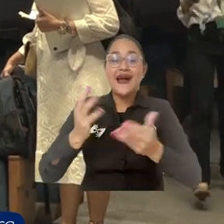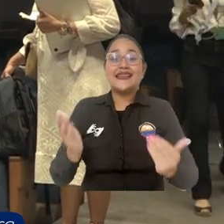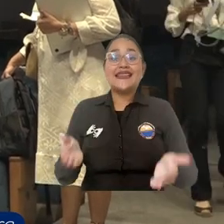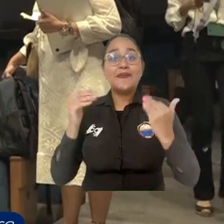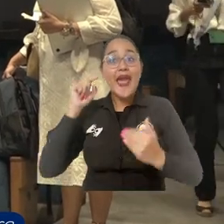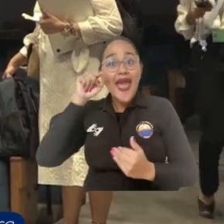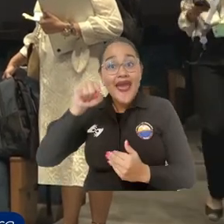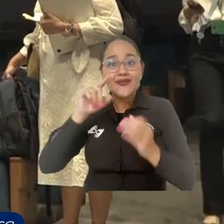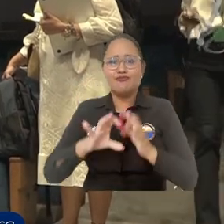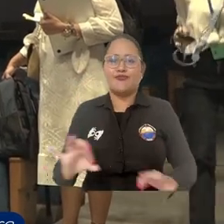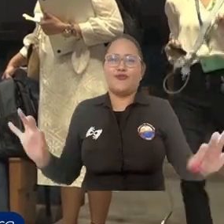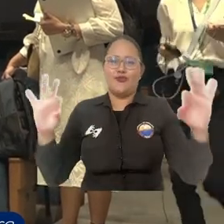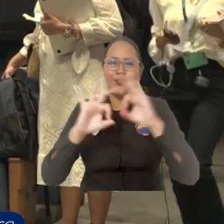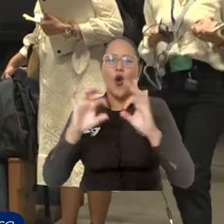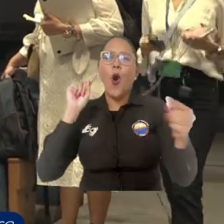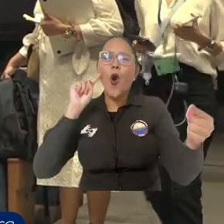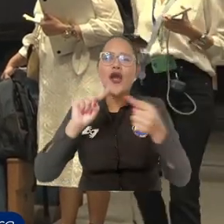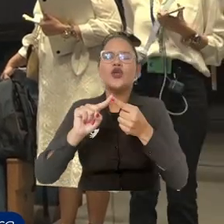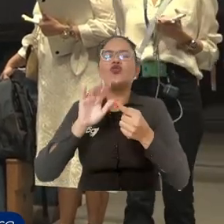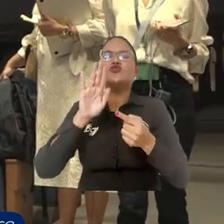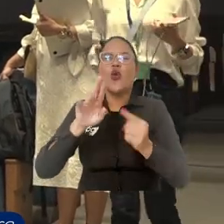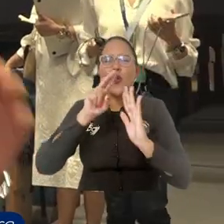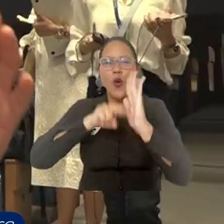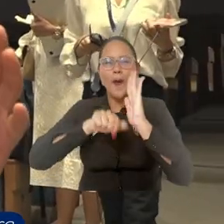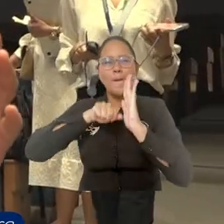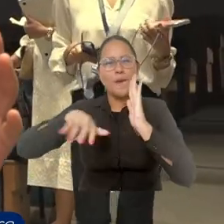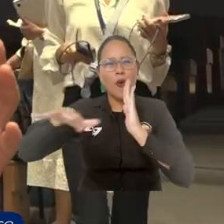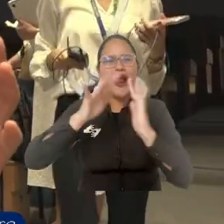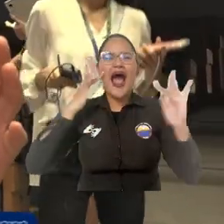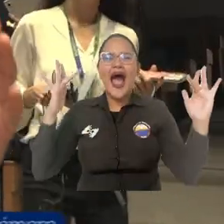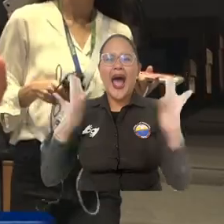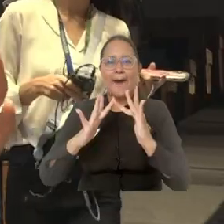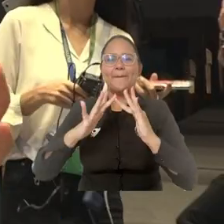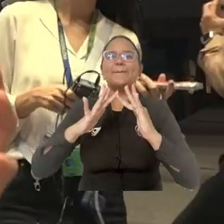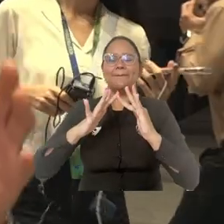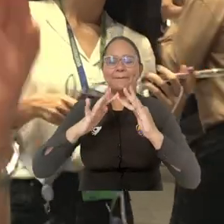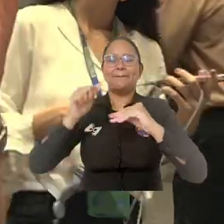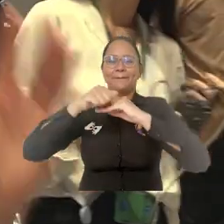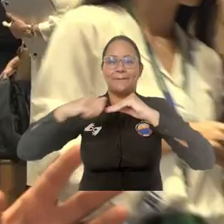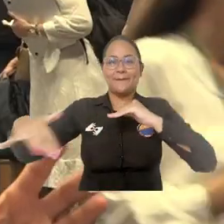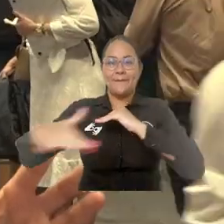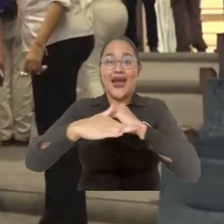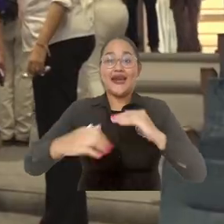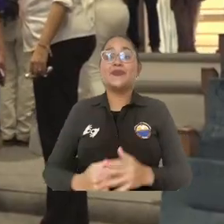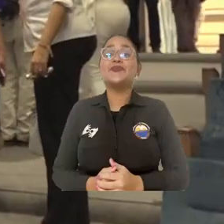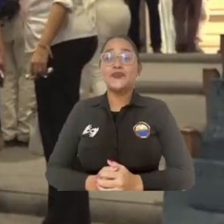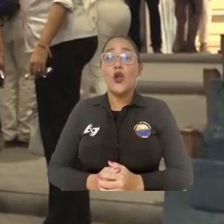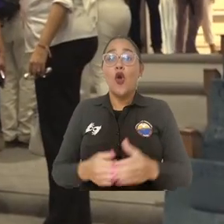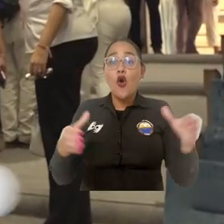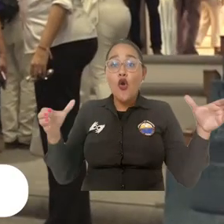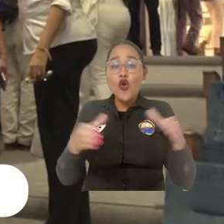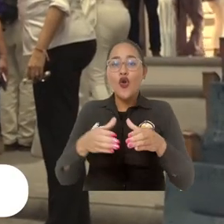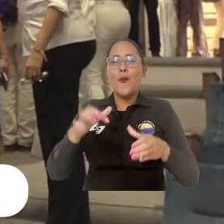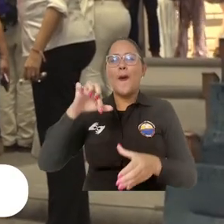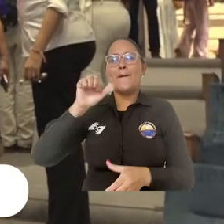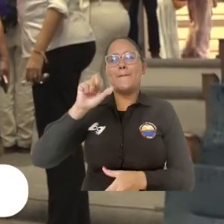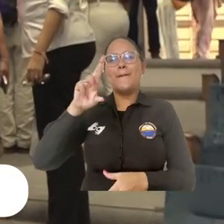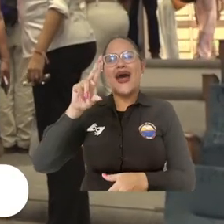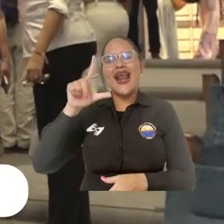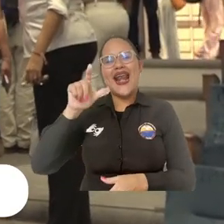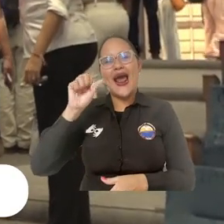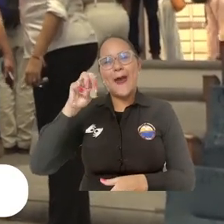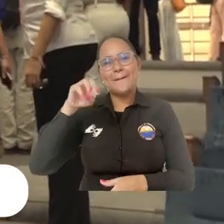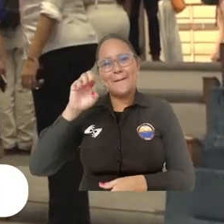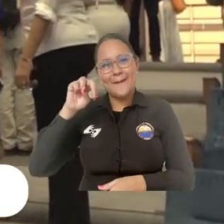territorio. Yo creo que ese es un primer paso para poder tener una política pública clara sobre el mar. El Parlamento Andino ve